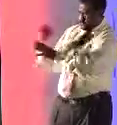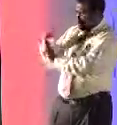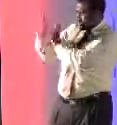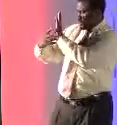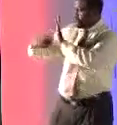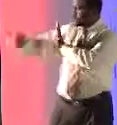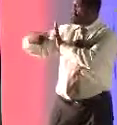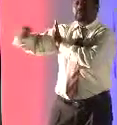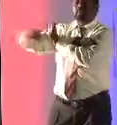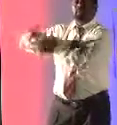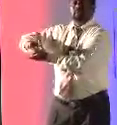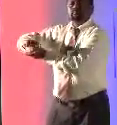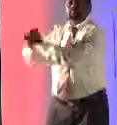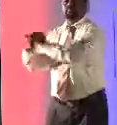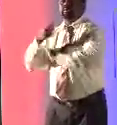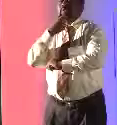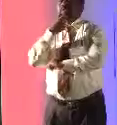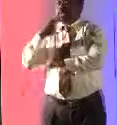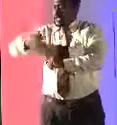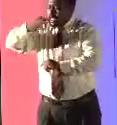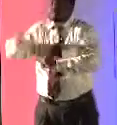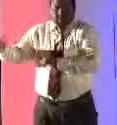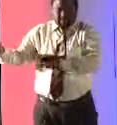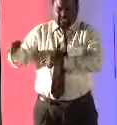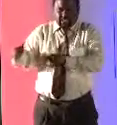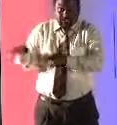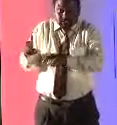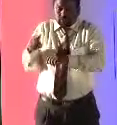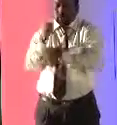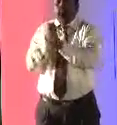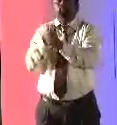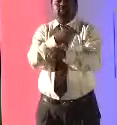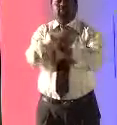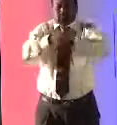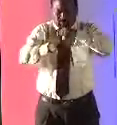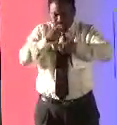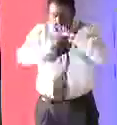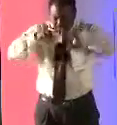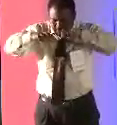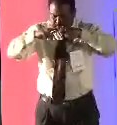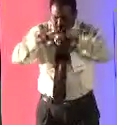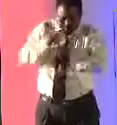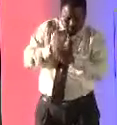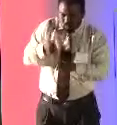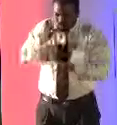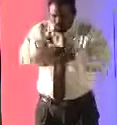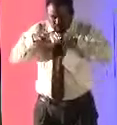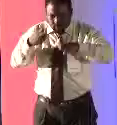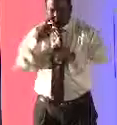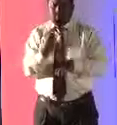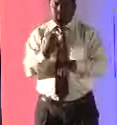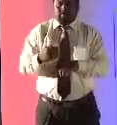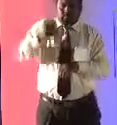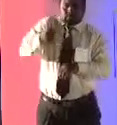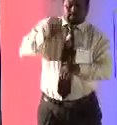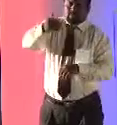وتحويله إلى لغة إشارة أو التعرف على اللغة المنطوقة أو المكتوبة إلى